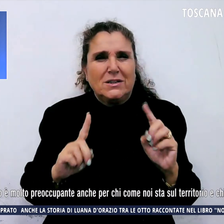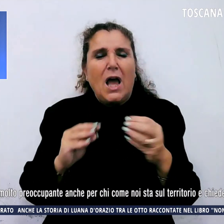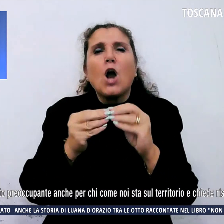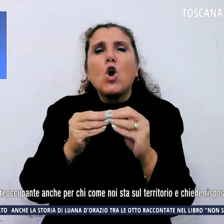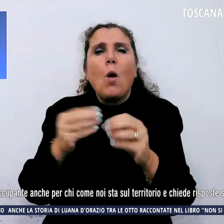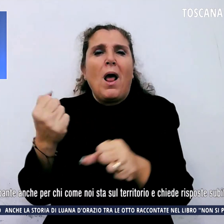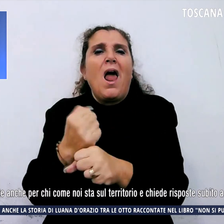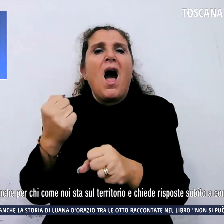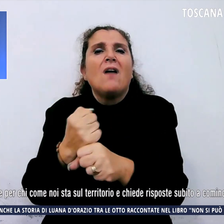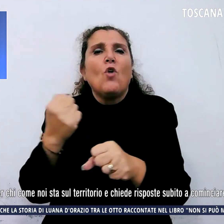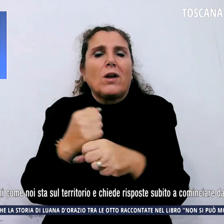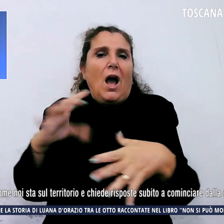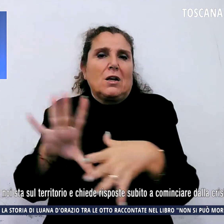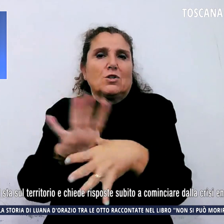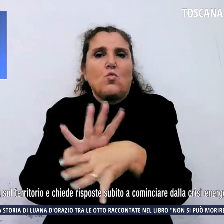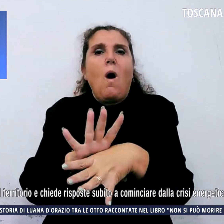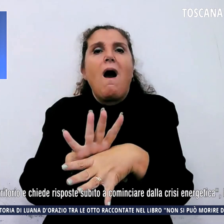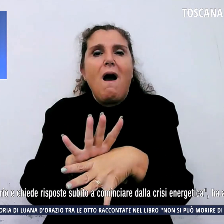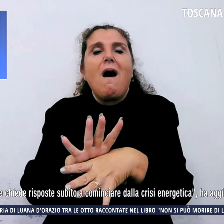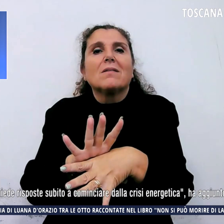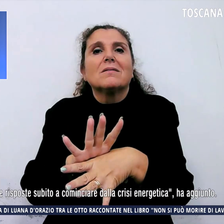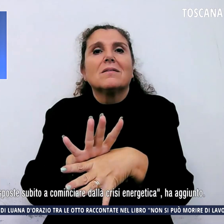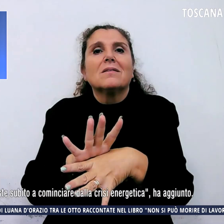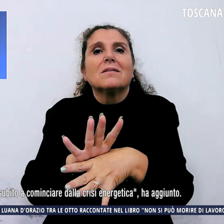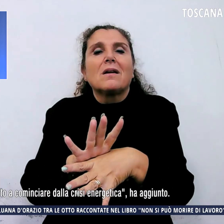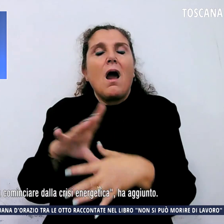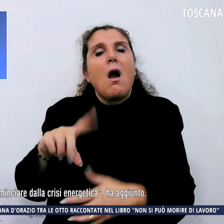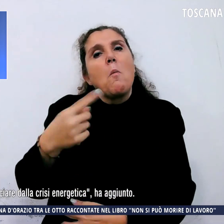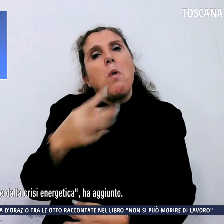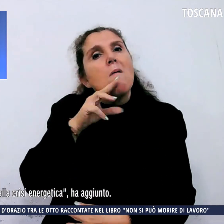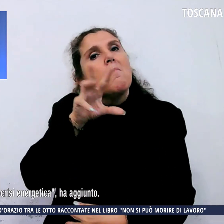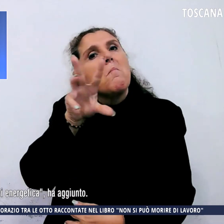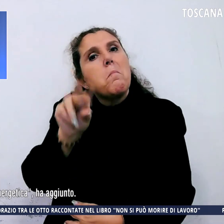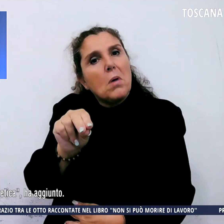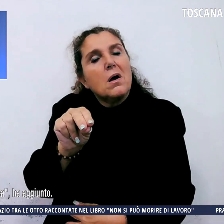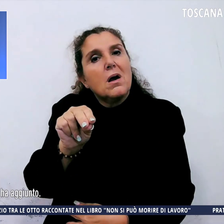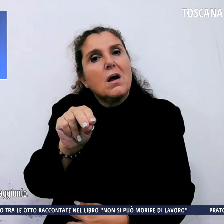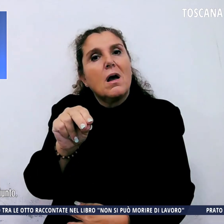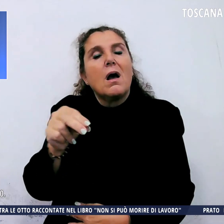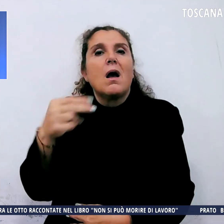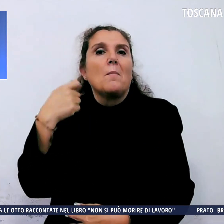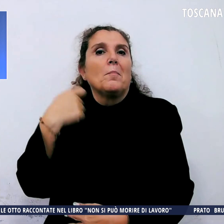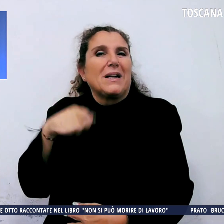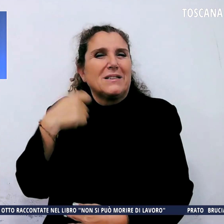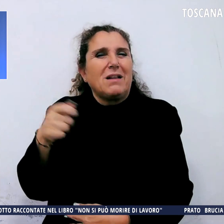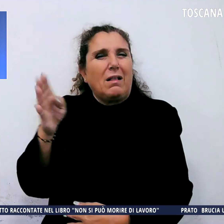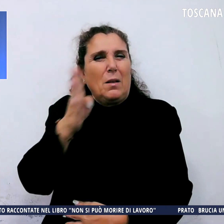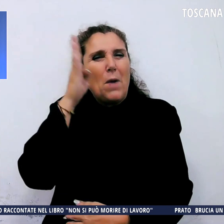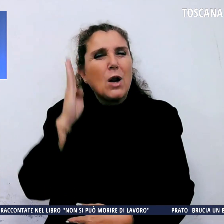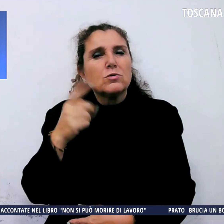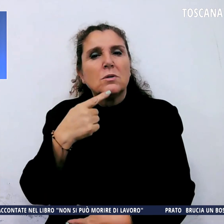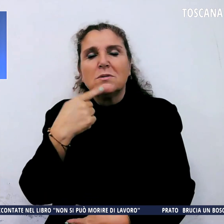squadra. E poi ha intervenuto anche su quanto detto dal presidente Berlusconi, questo è molto